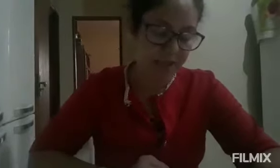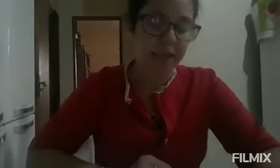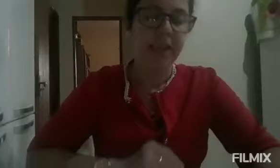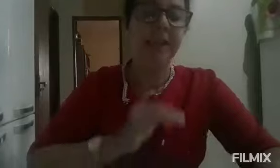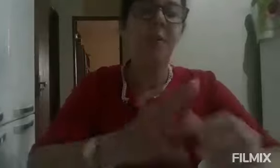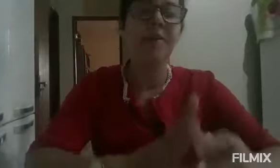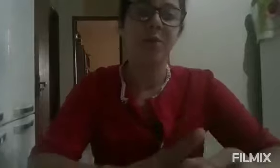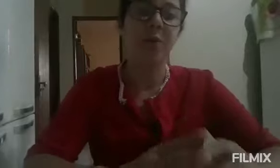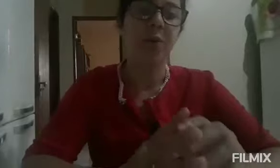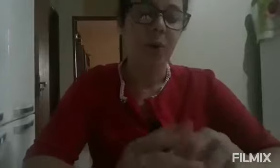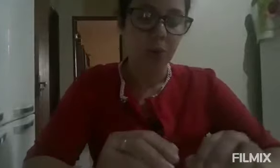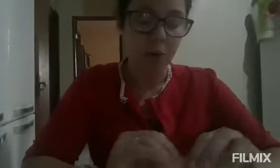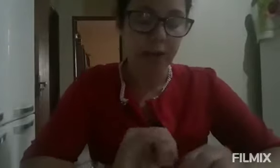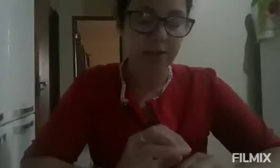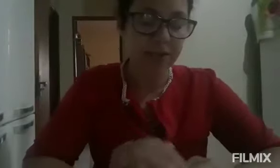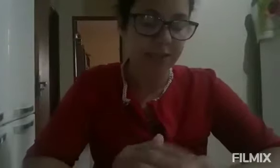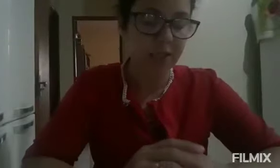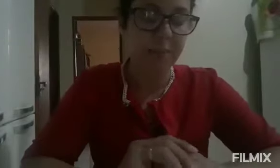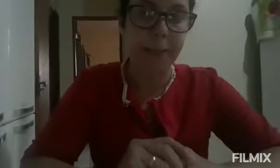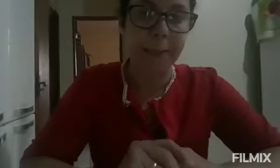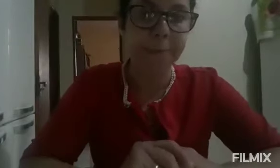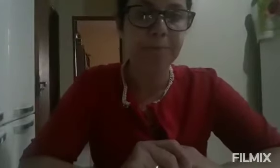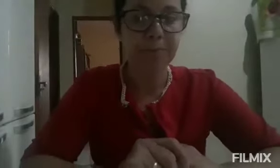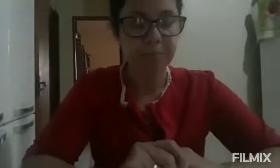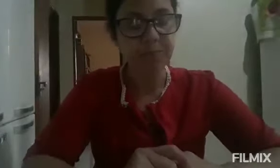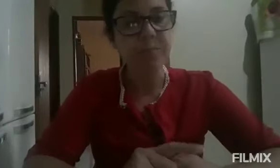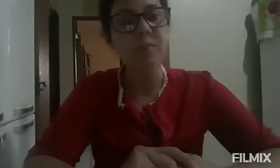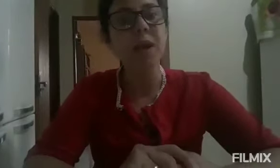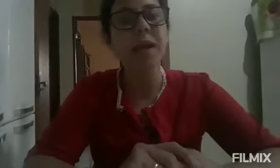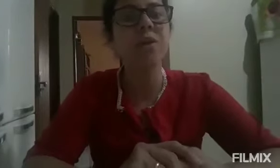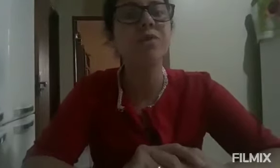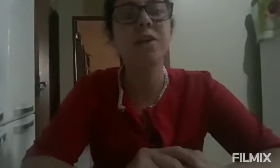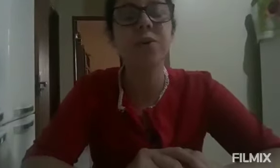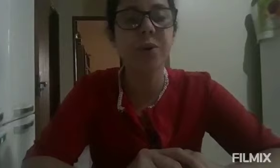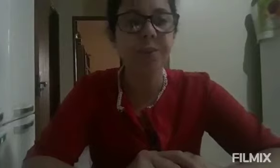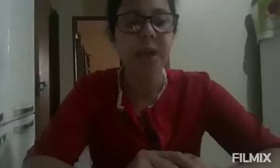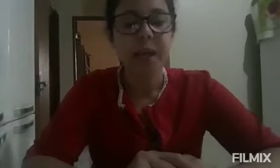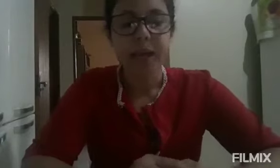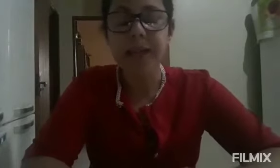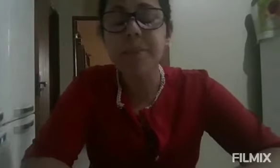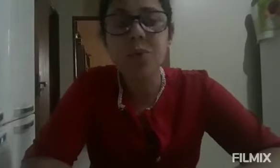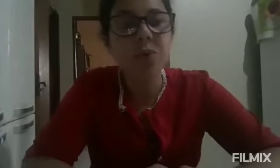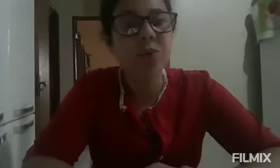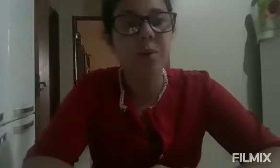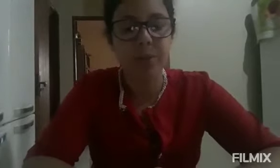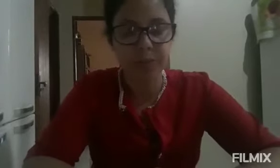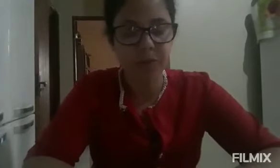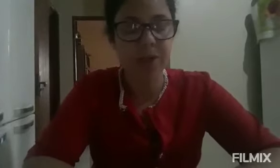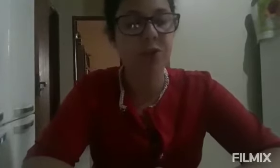Então, pastor, o que eu quero dizer nesta manhã é que o Senhor, ele é muito bom. O Senhor